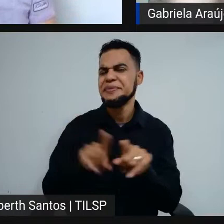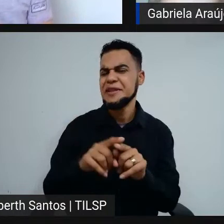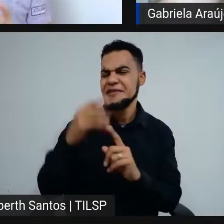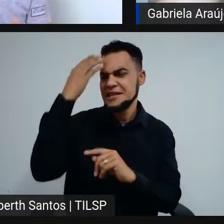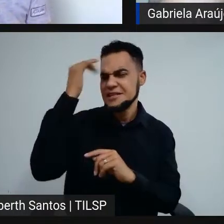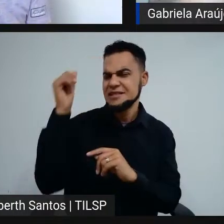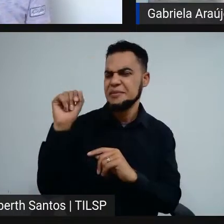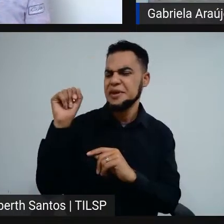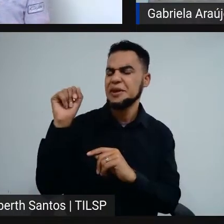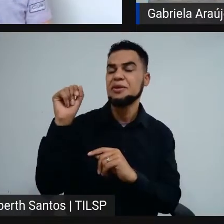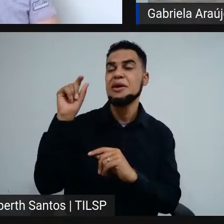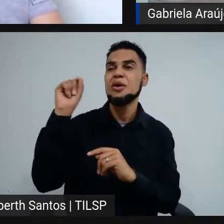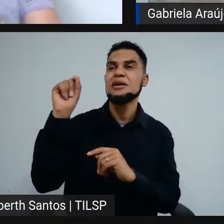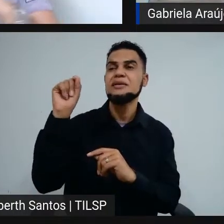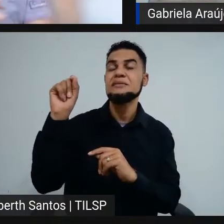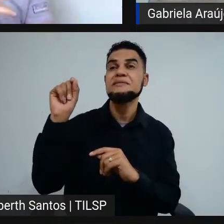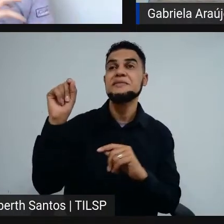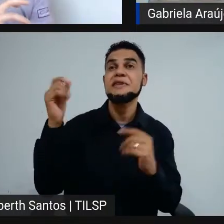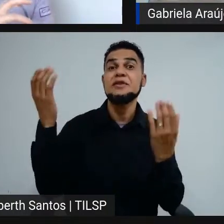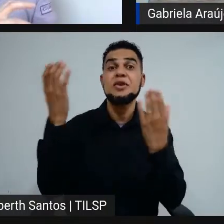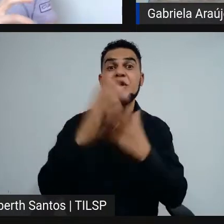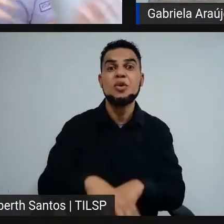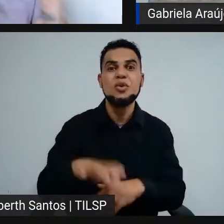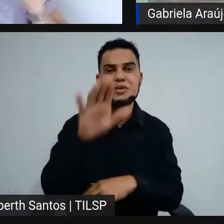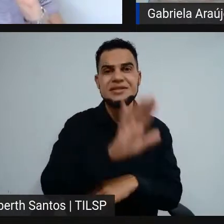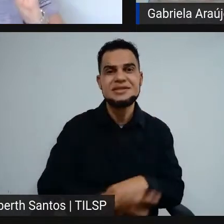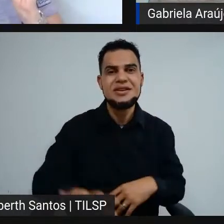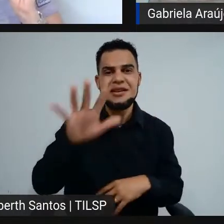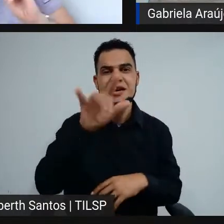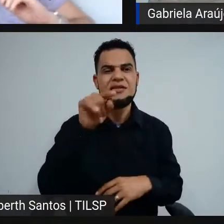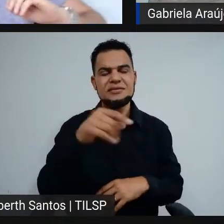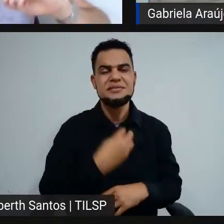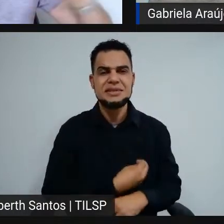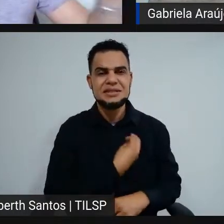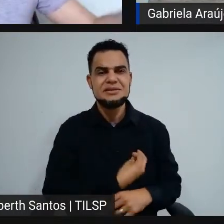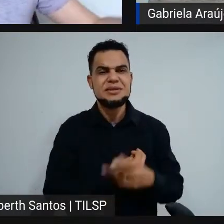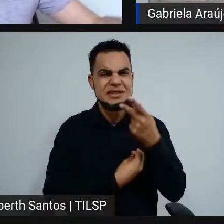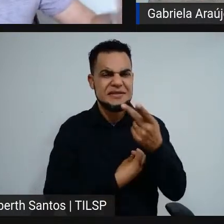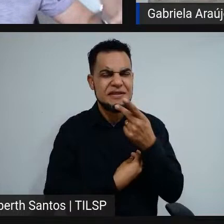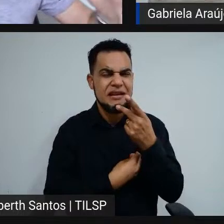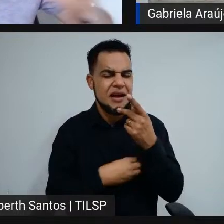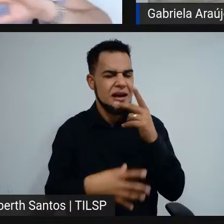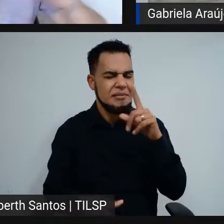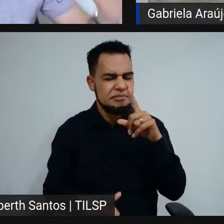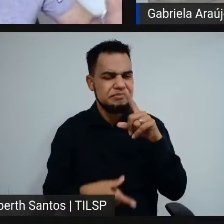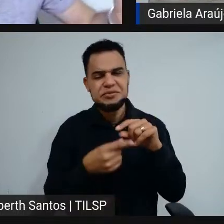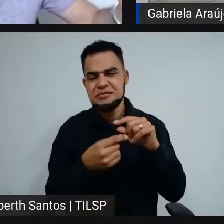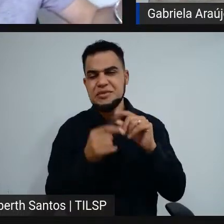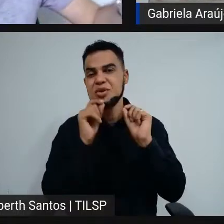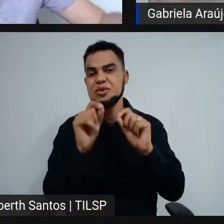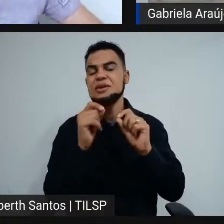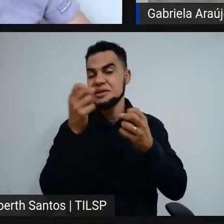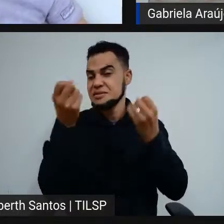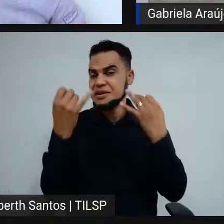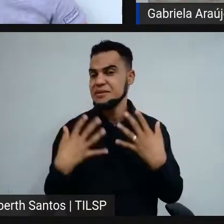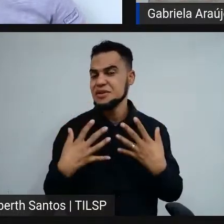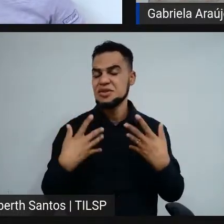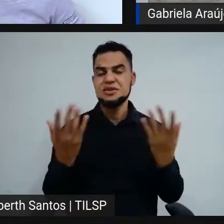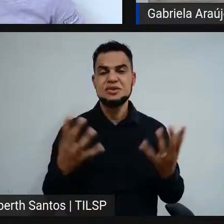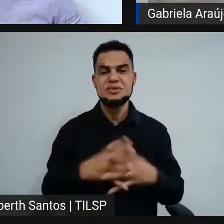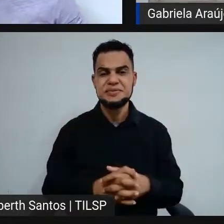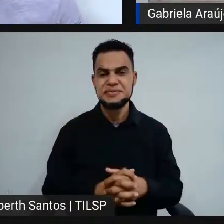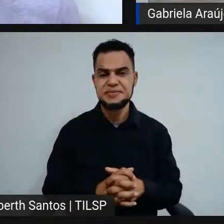e tal, que é um concurso nacional que parece que você participou. Queria que você falasse rapidinho, ilustração, explica isso pra gente rapidinho.